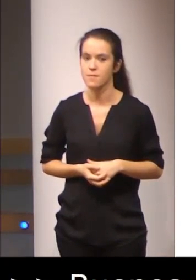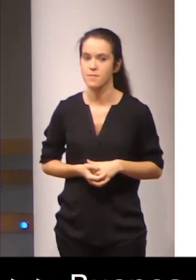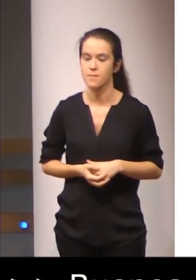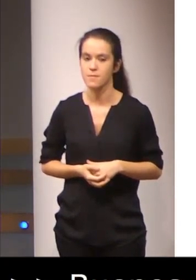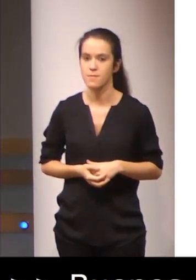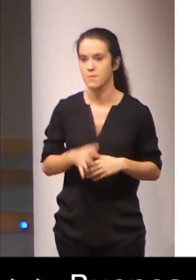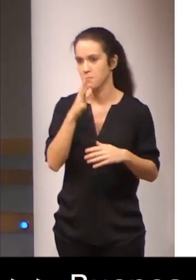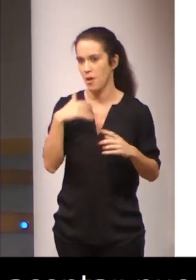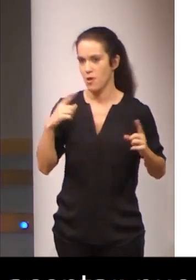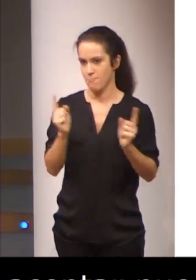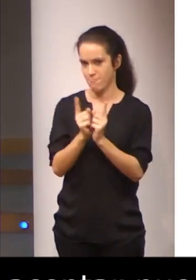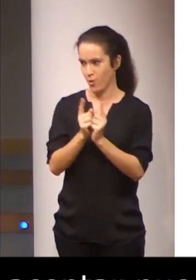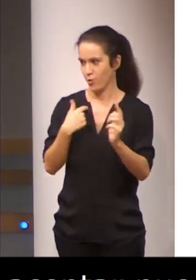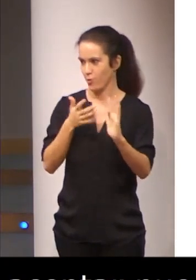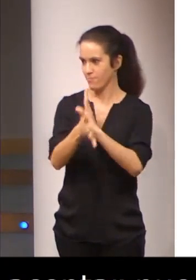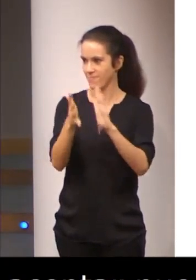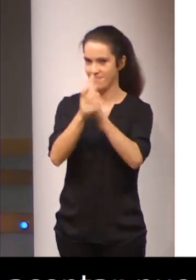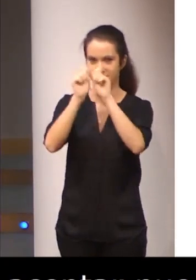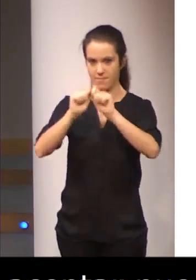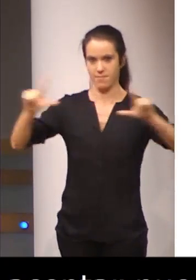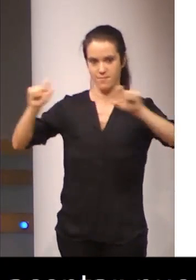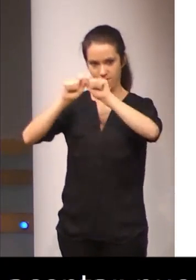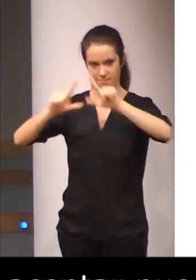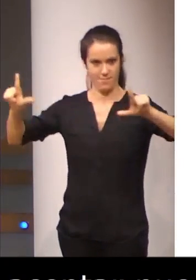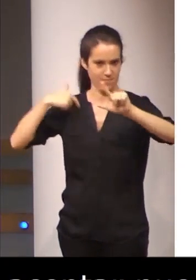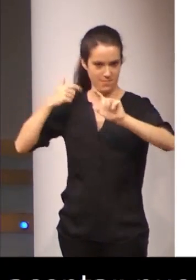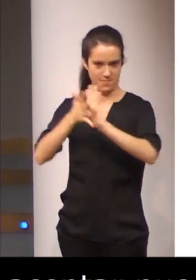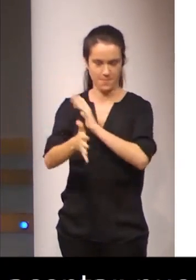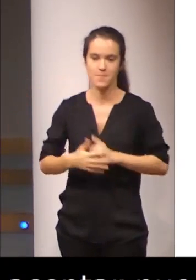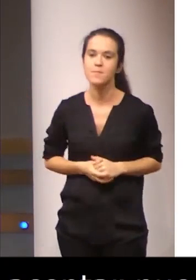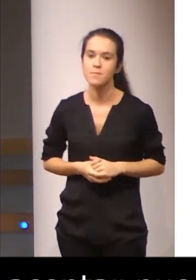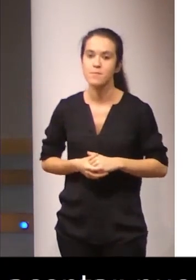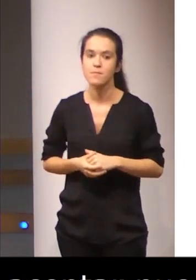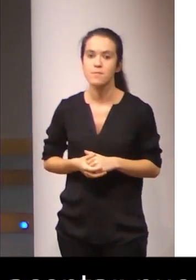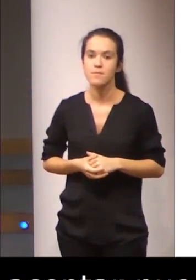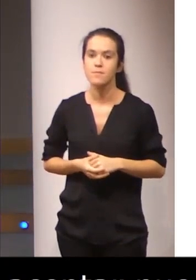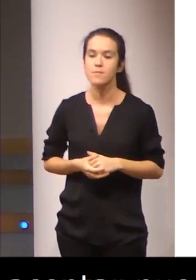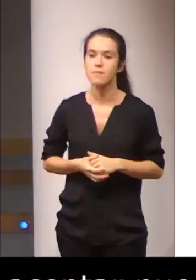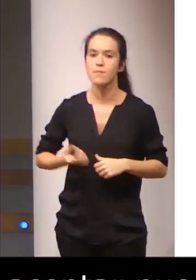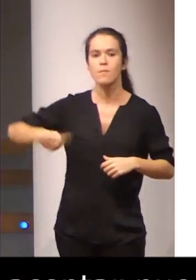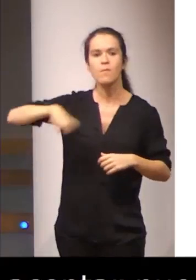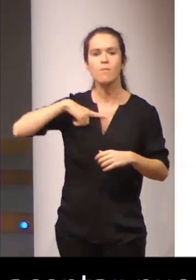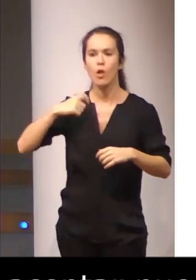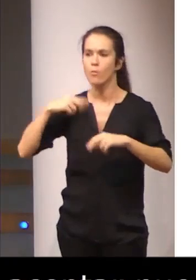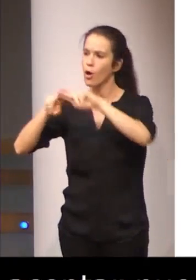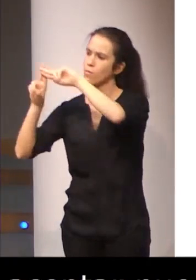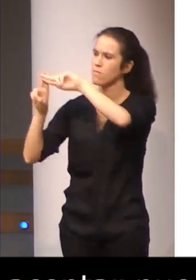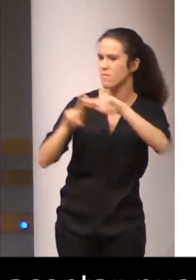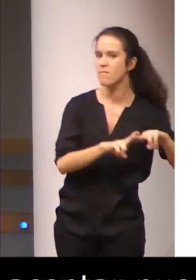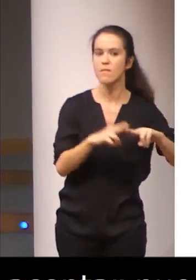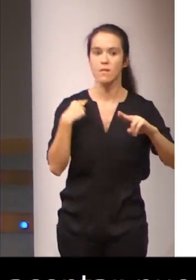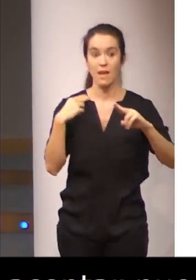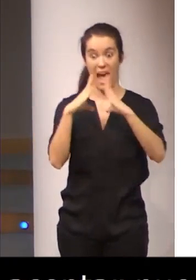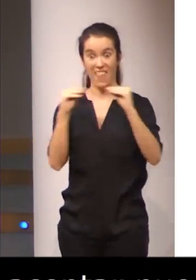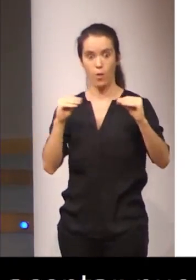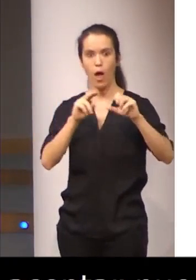diapositiva correspondiente. Hemos hecho una pasada por cada una de las provincias de la